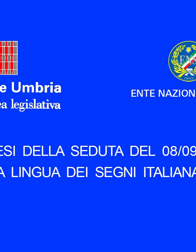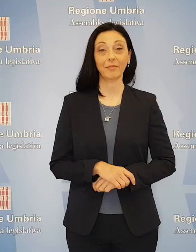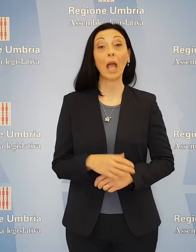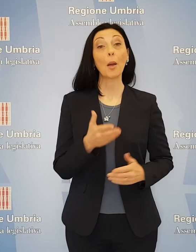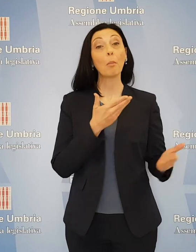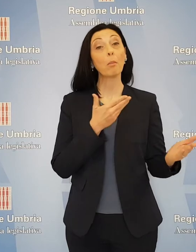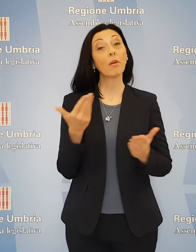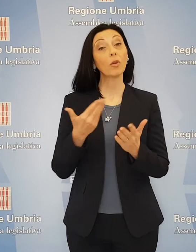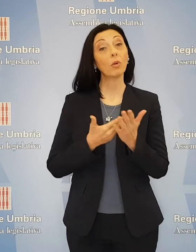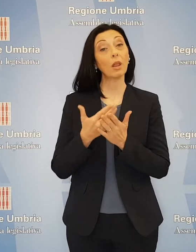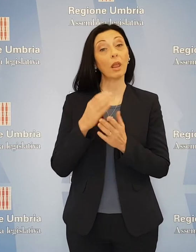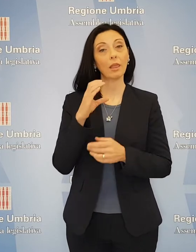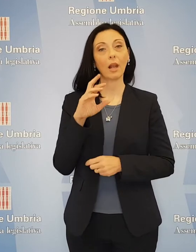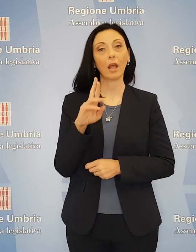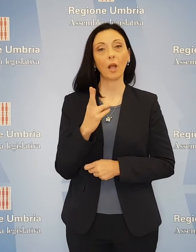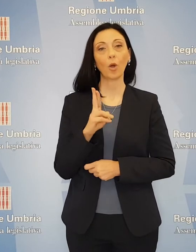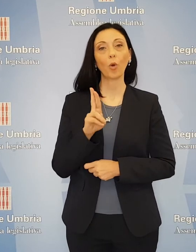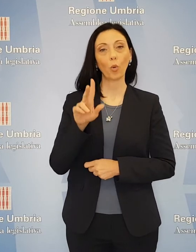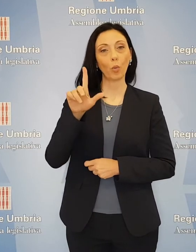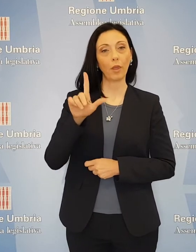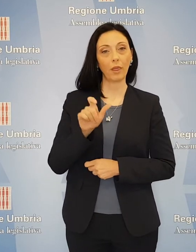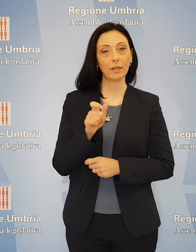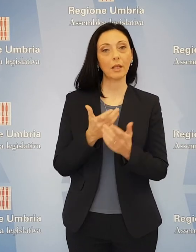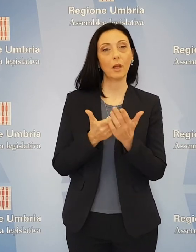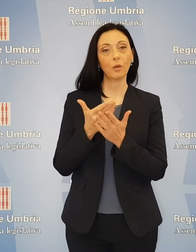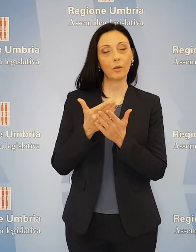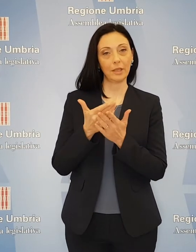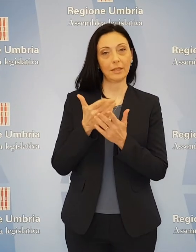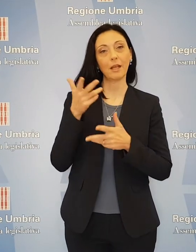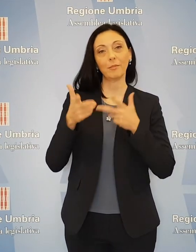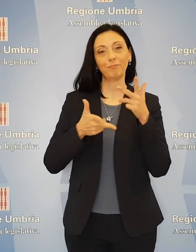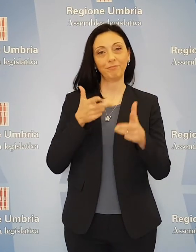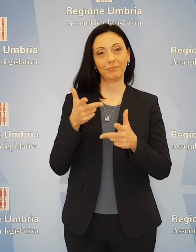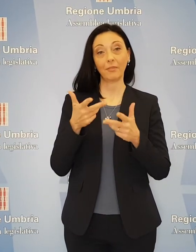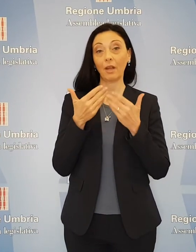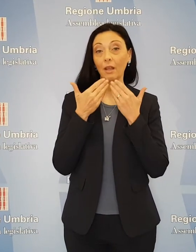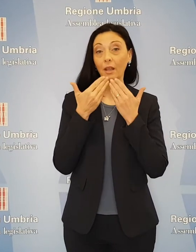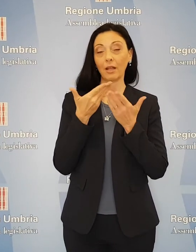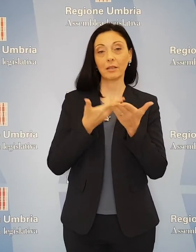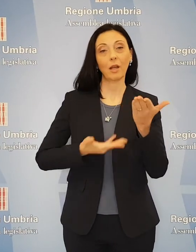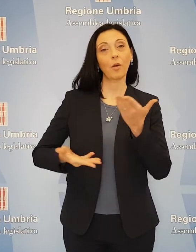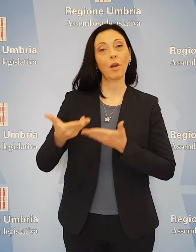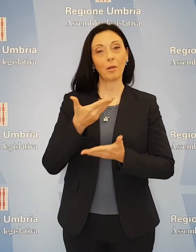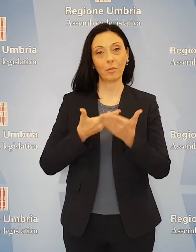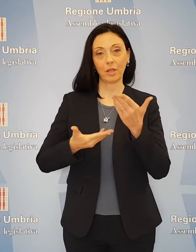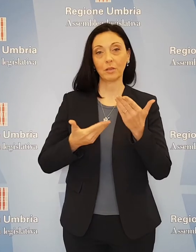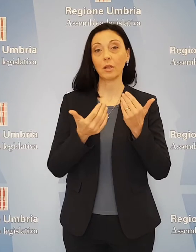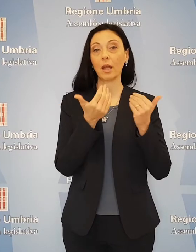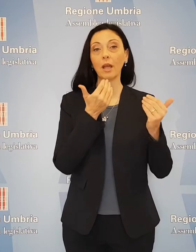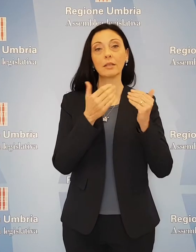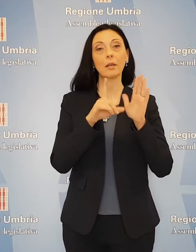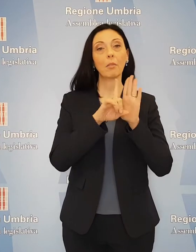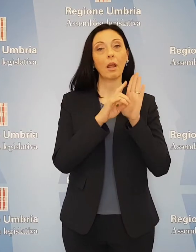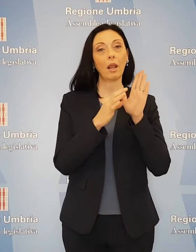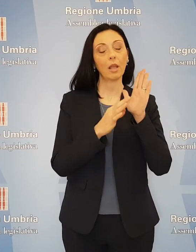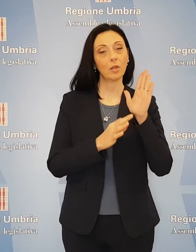Benvenuti a Telecru LIS, il notiziario nella lingua dei segni, frutto della collaborazione tra Assemblea